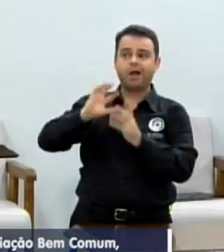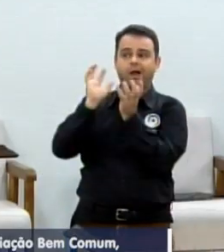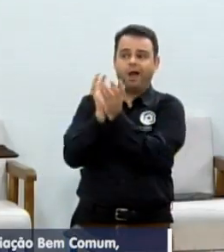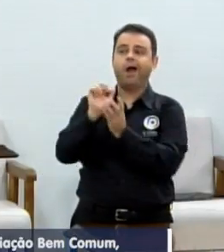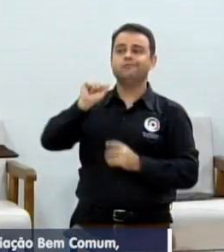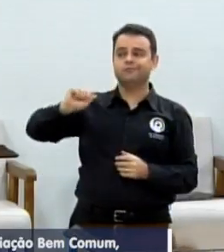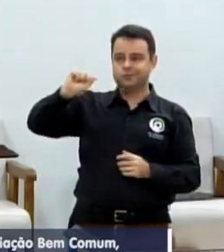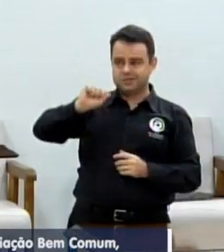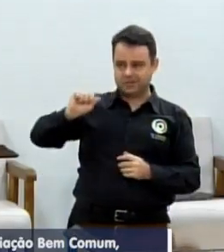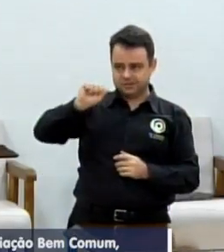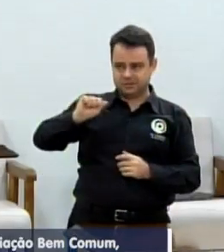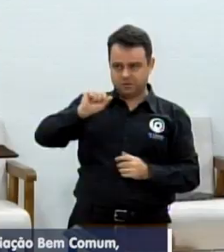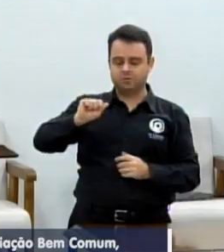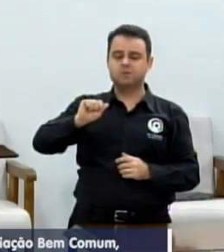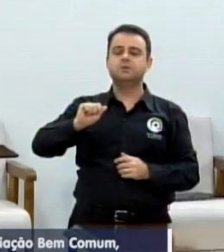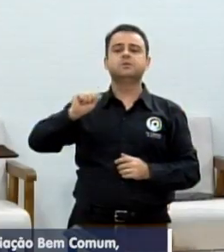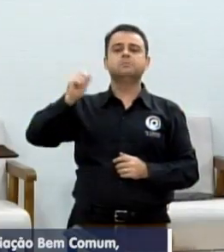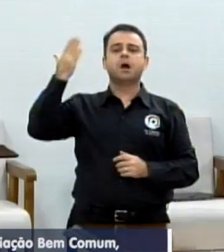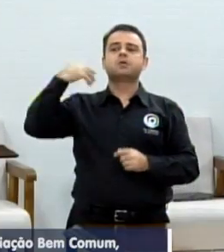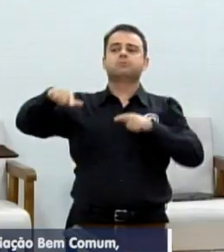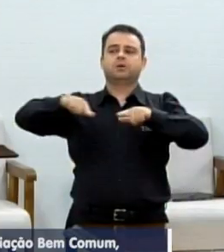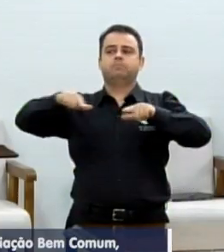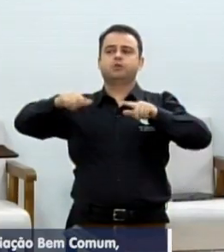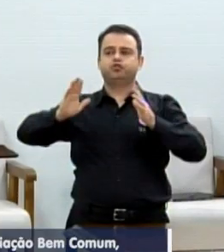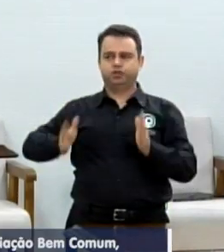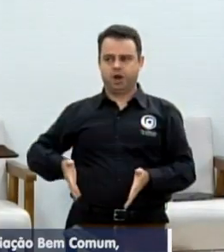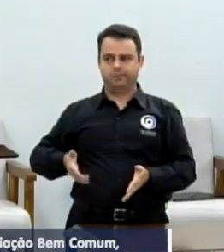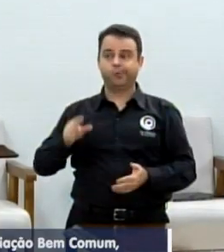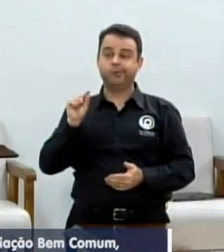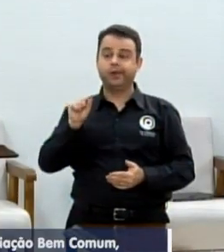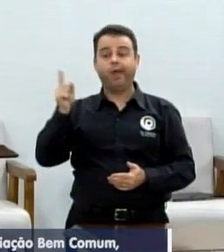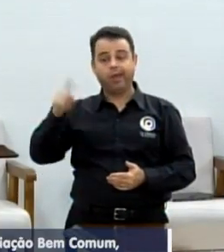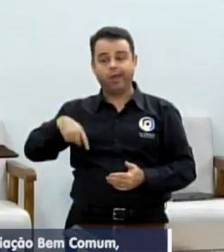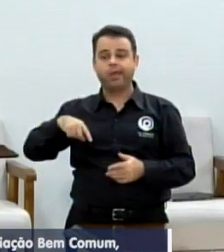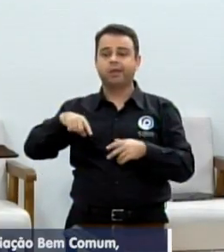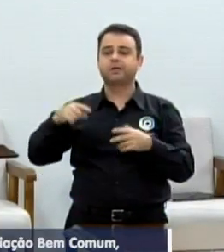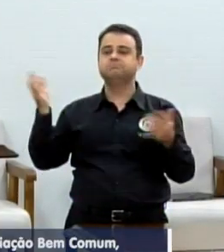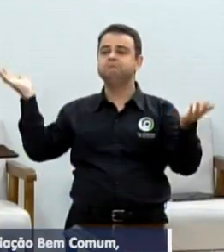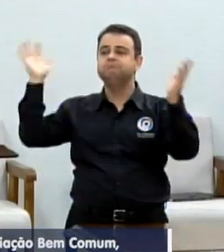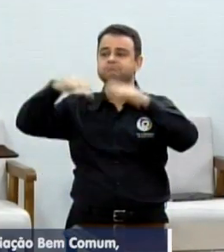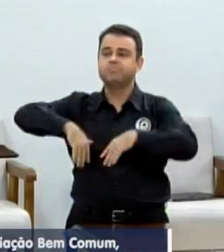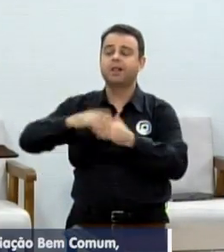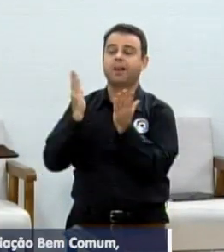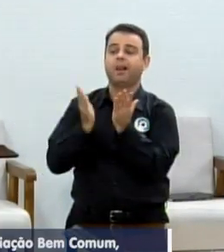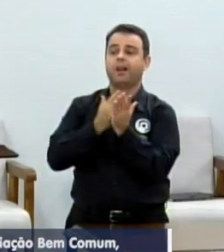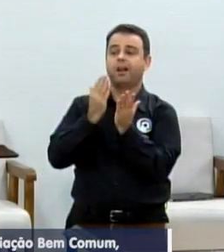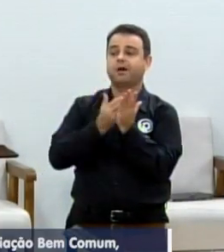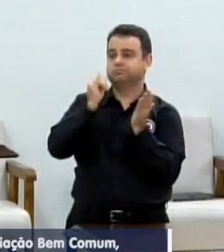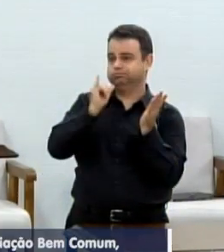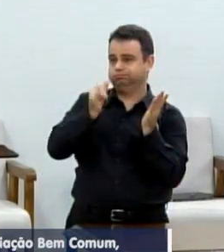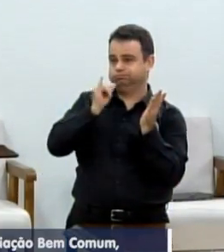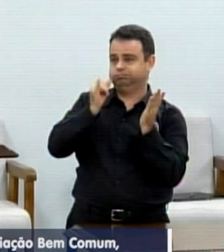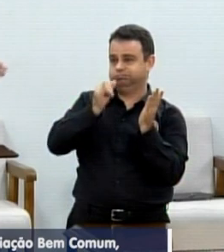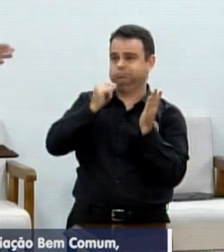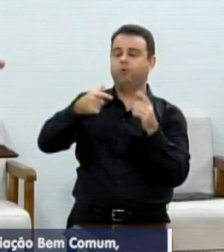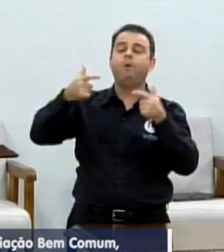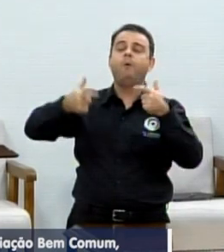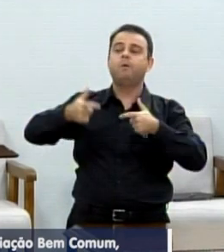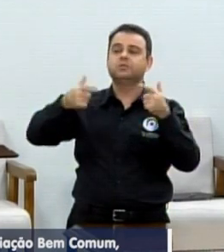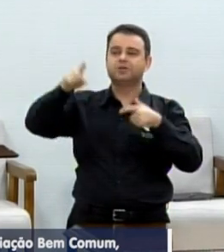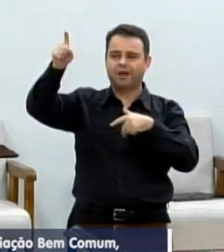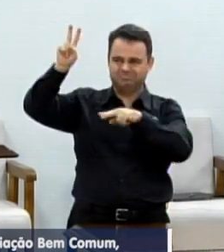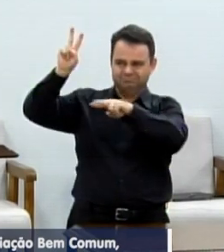fez um trabalho, nós pretendemos retomar, de leitura no presídio feminino, cumprindo